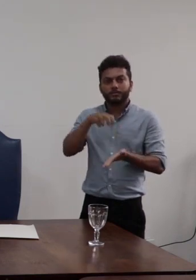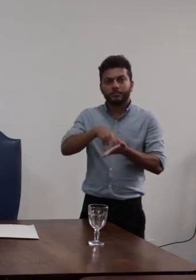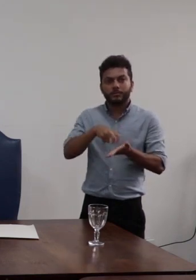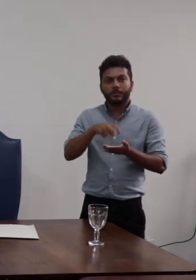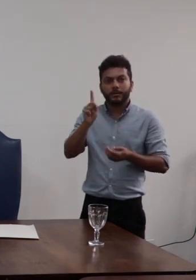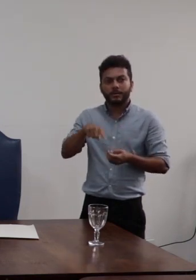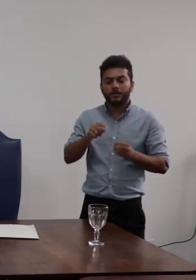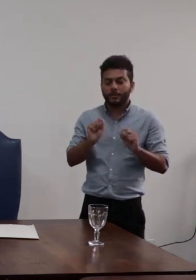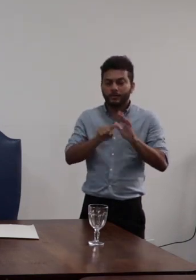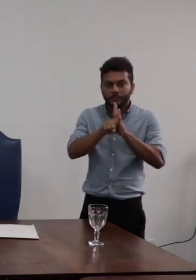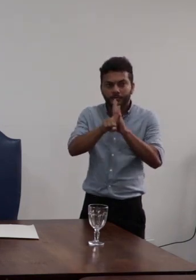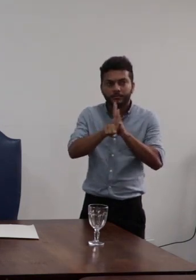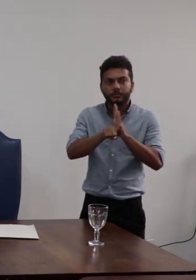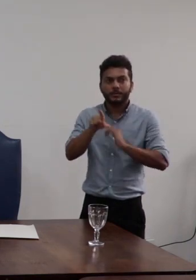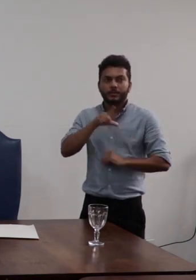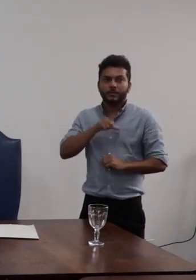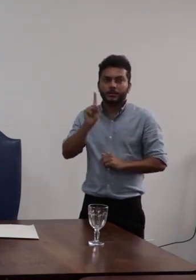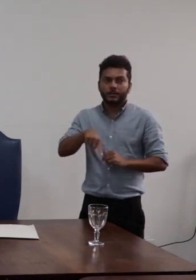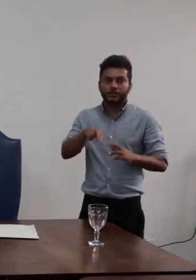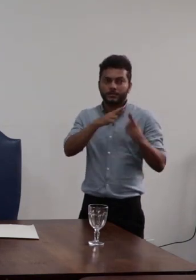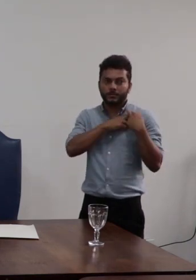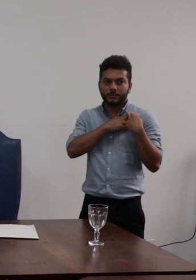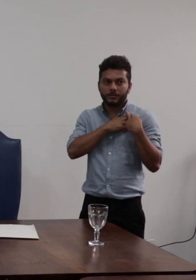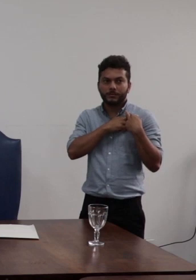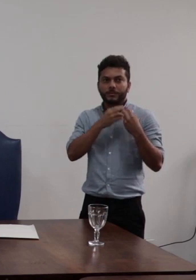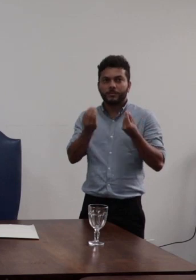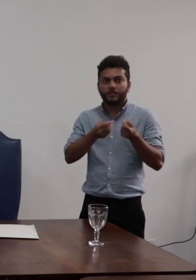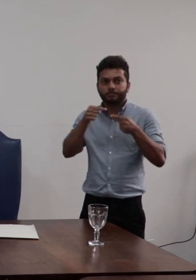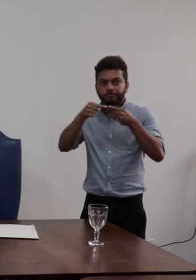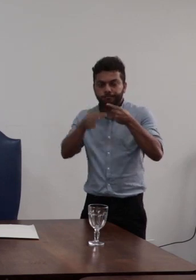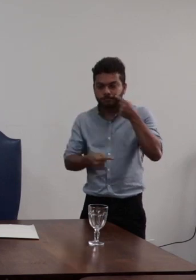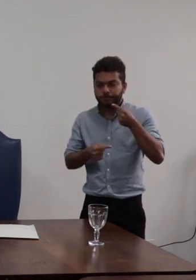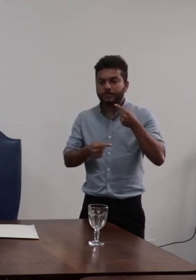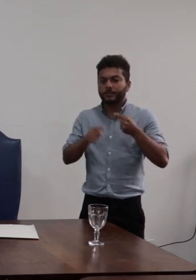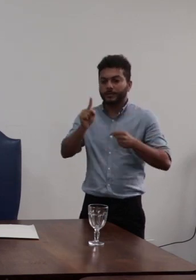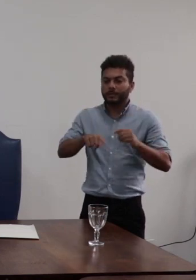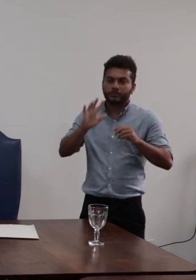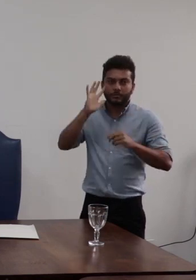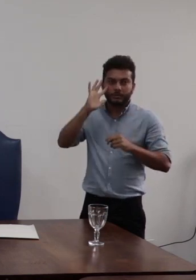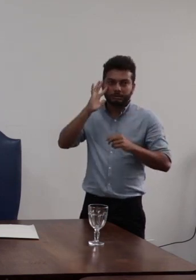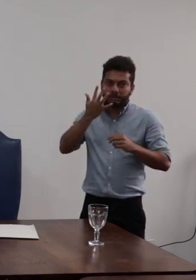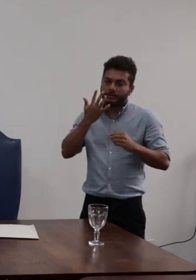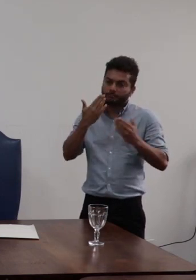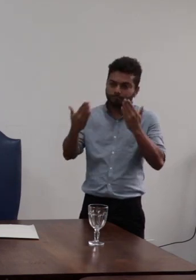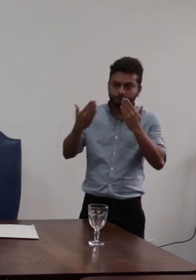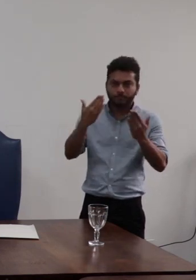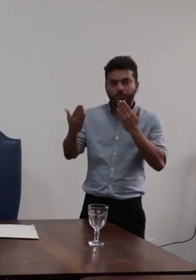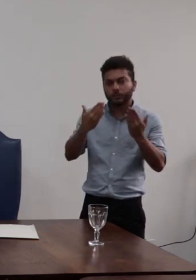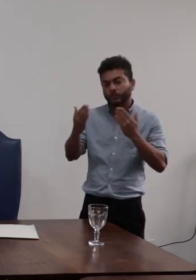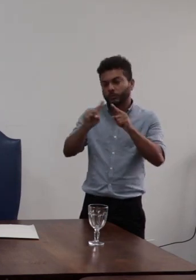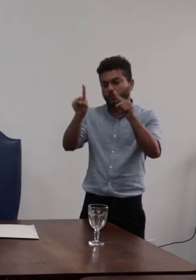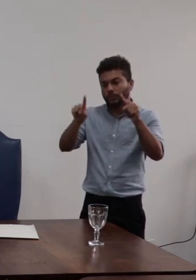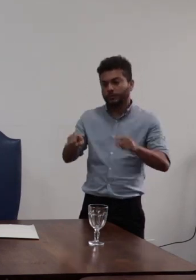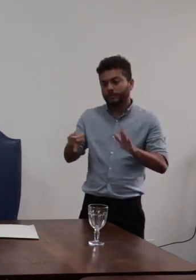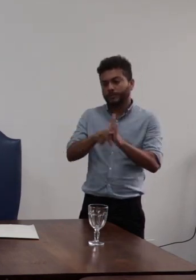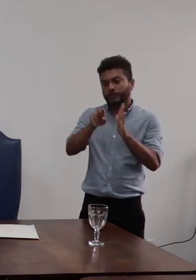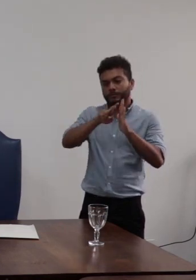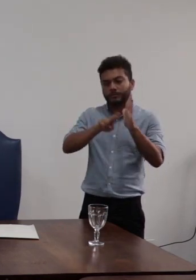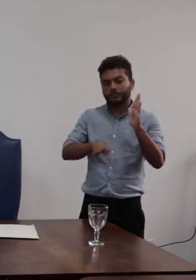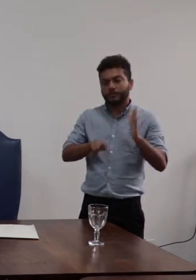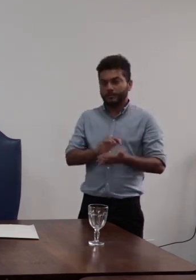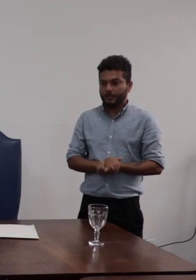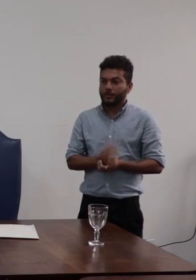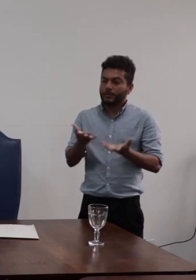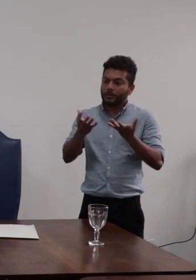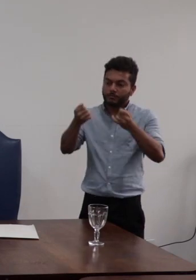infracional supostamente cometida por servidor da UFRB eu queria primeiro historicizar essa